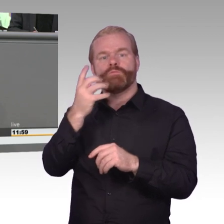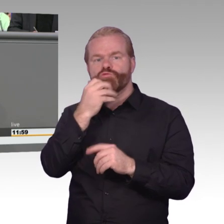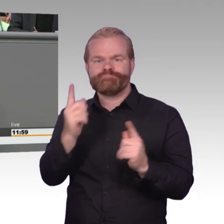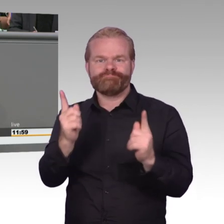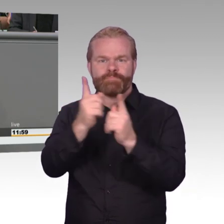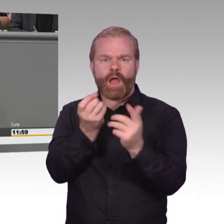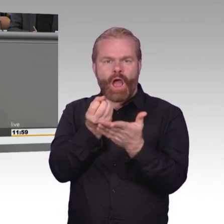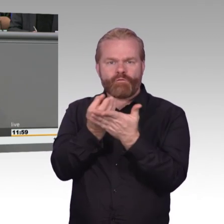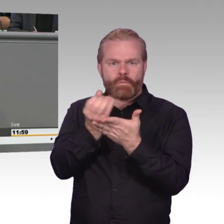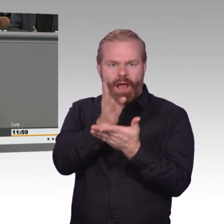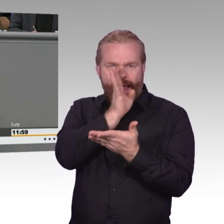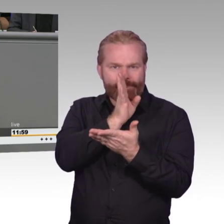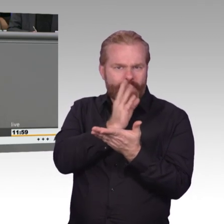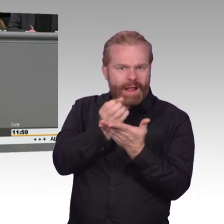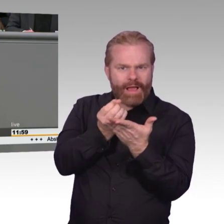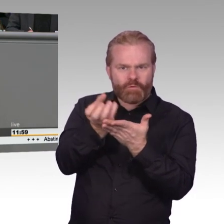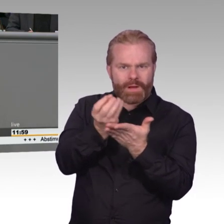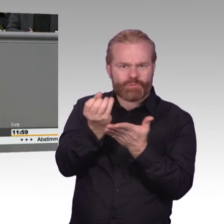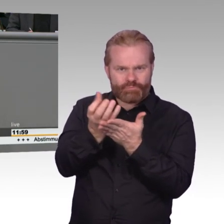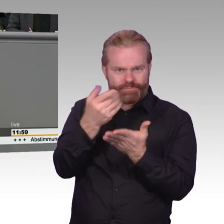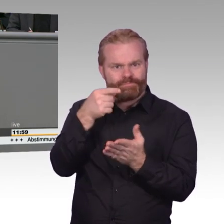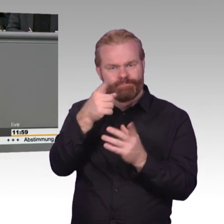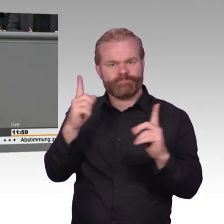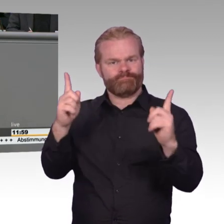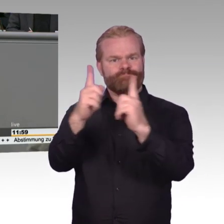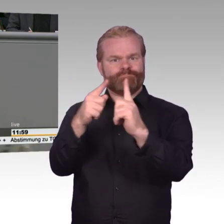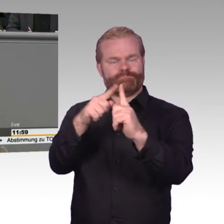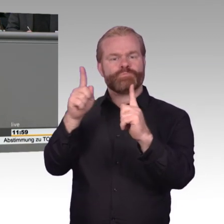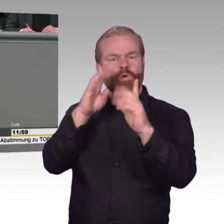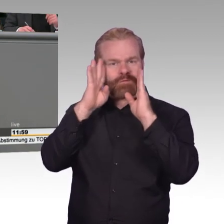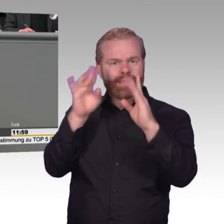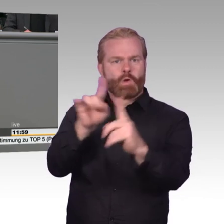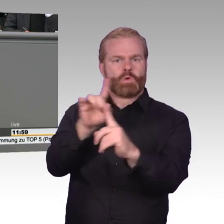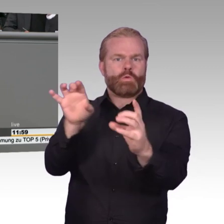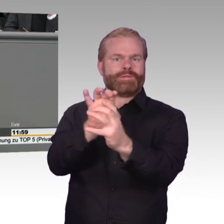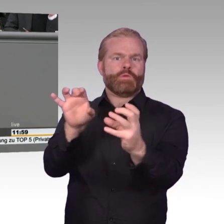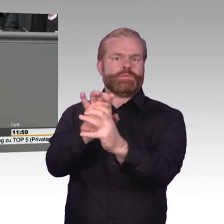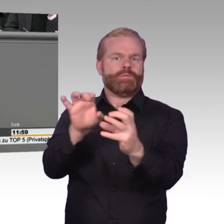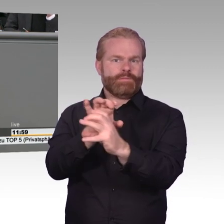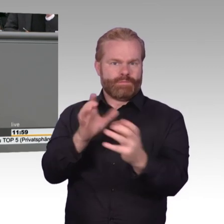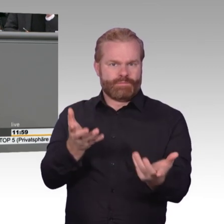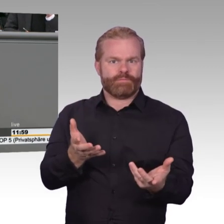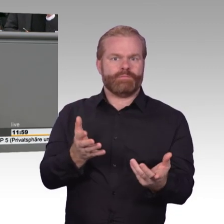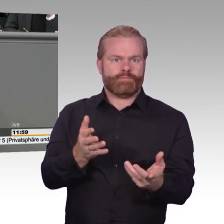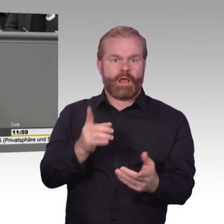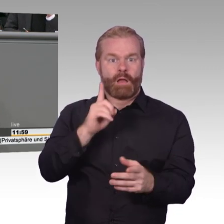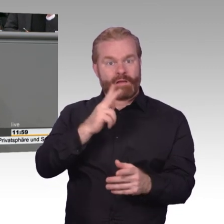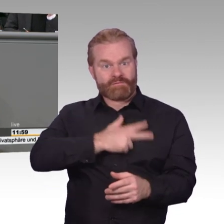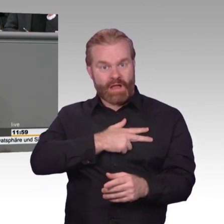in E-Mails oder Chats ihre Meinung zu äußern, aus Angst, dass jemand mitliest, dann gehört das an unseren